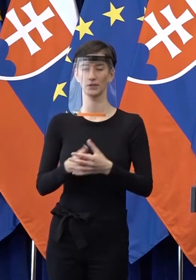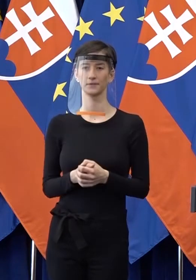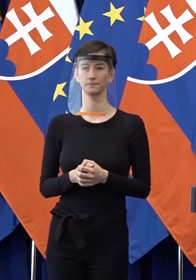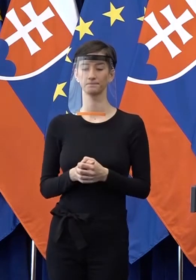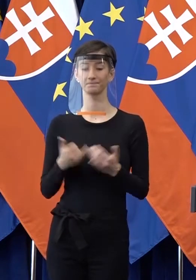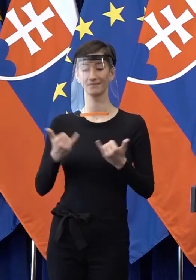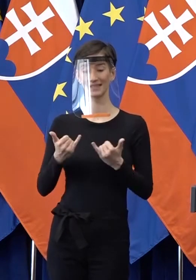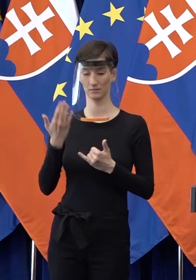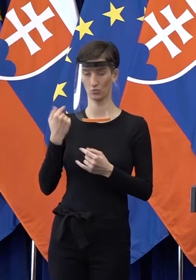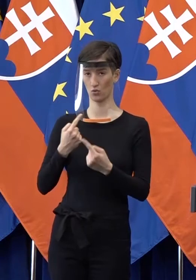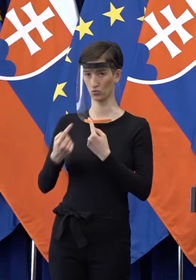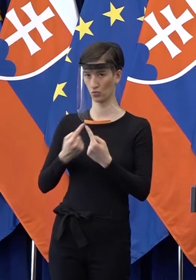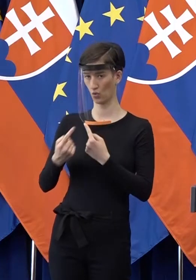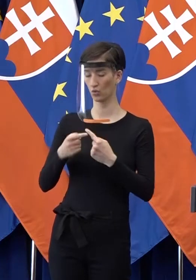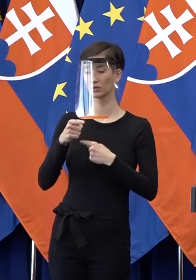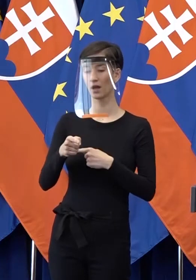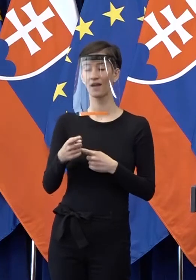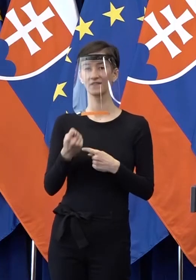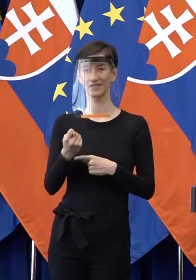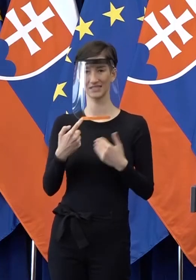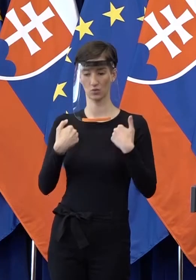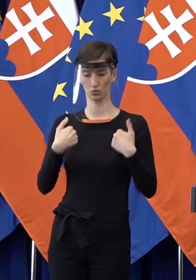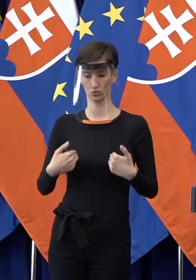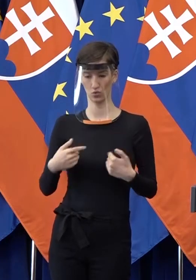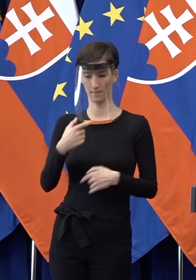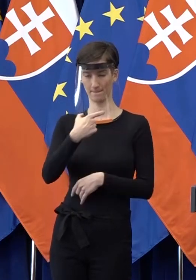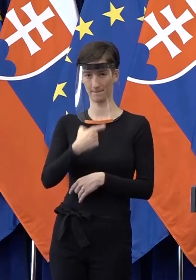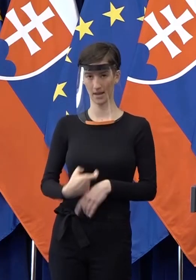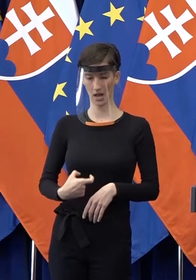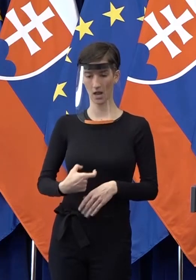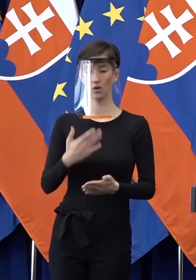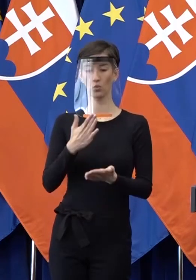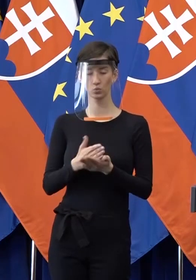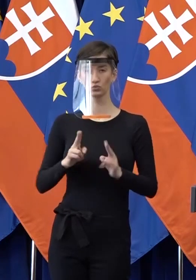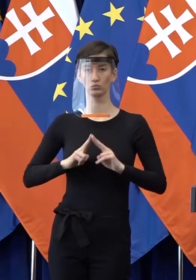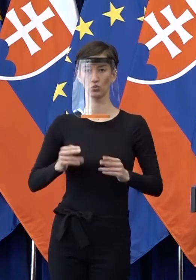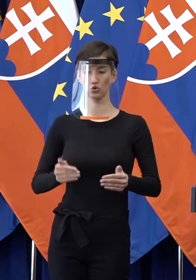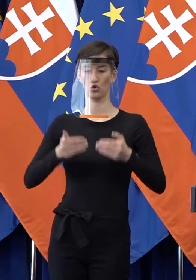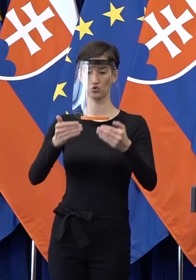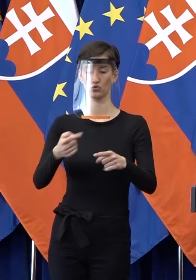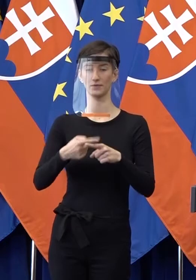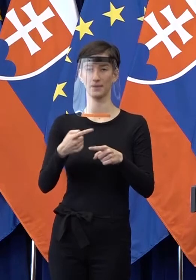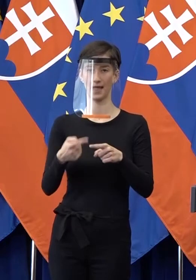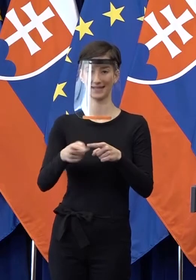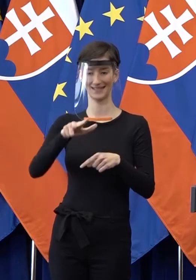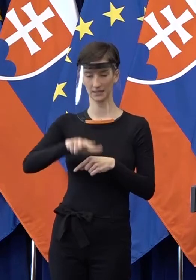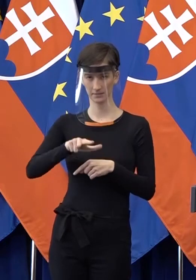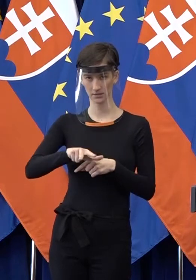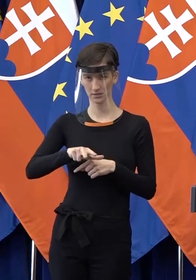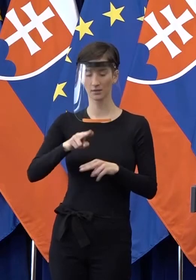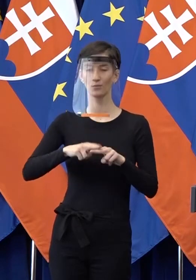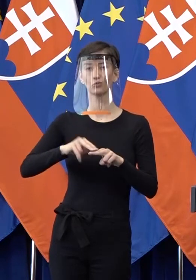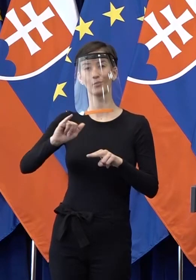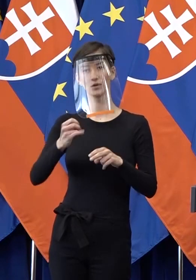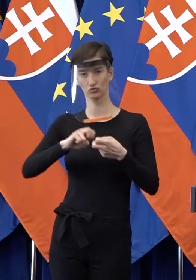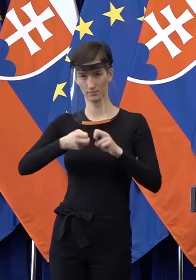fyzických osôb a na už spomínané obdobie odkladuje najprv 3 mesiace a potom následne, keď budeme vidieť, že stále